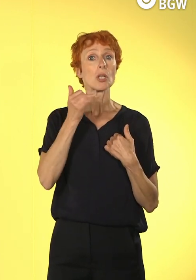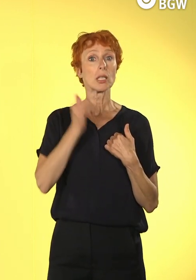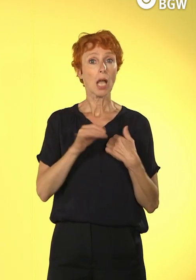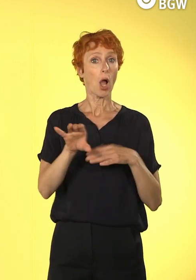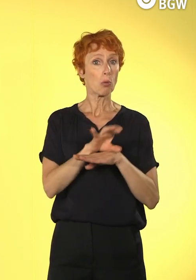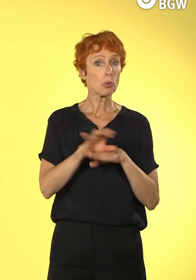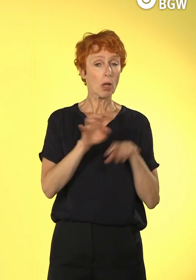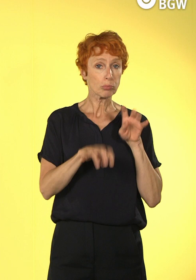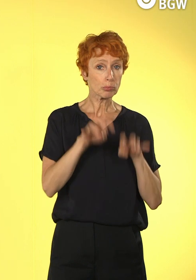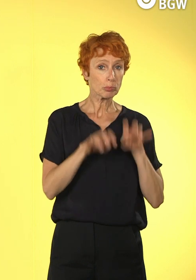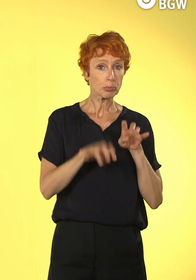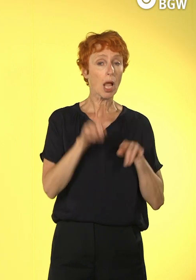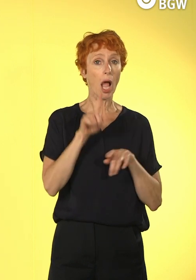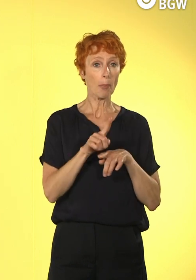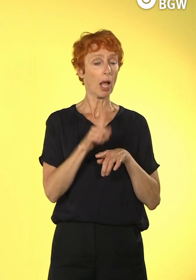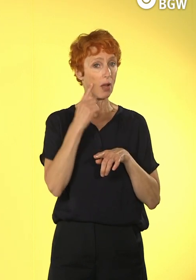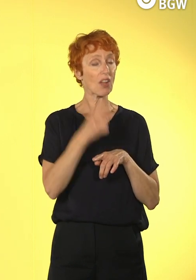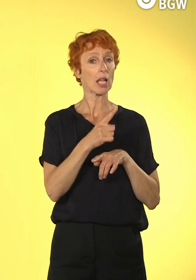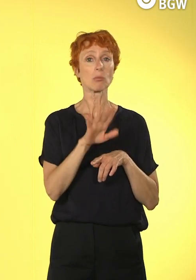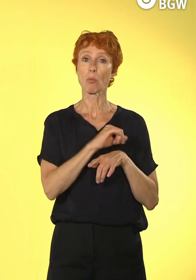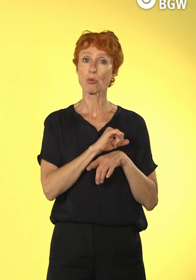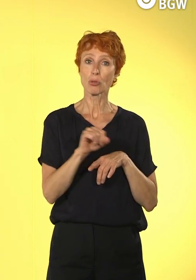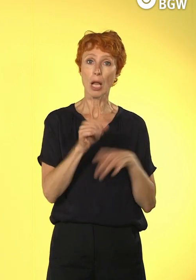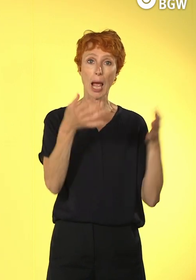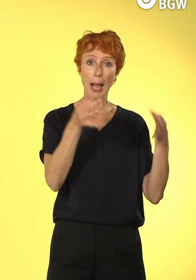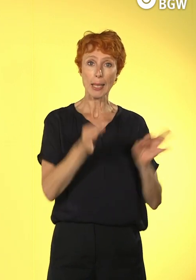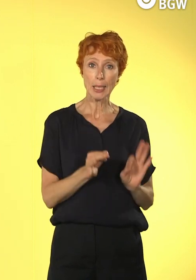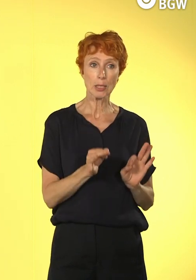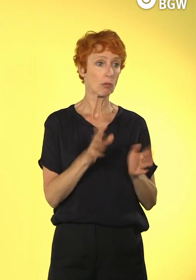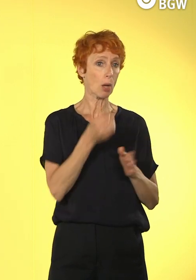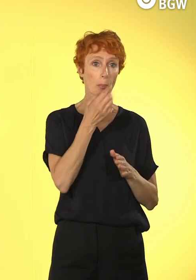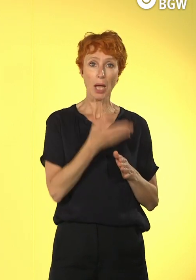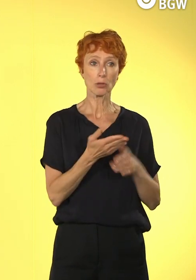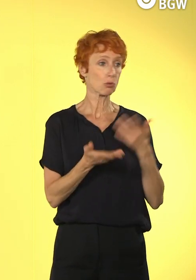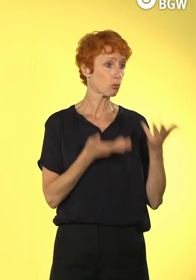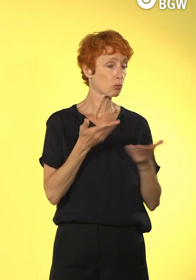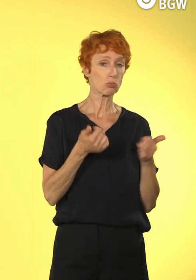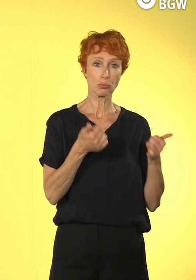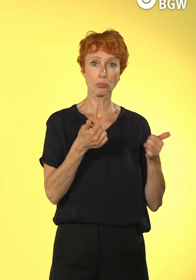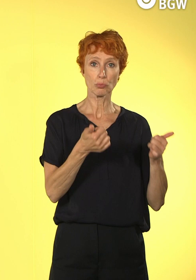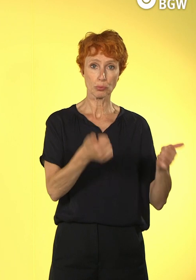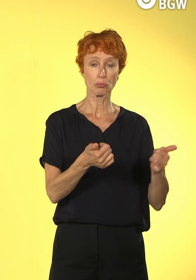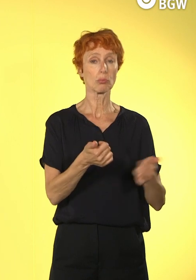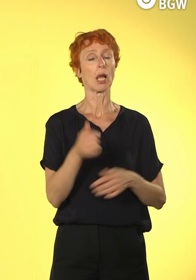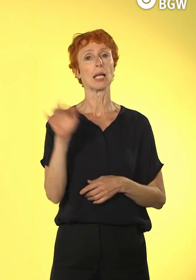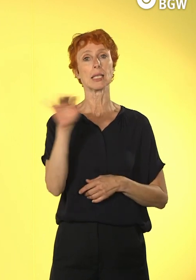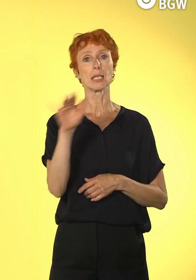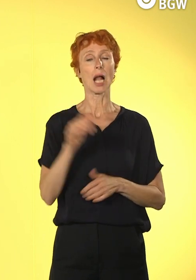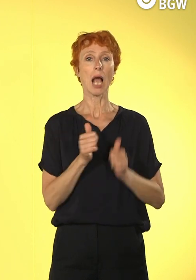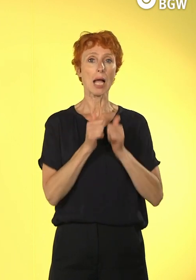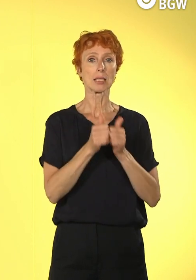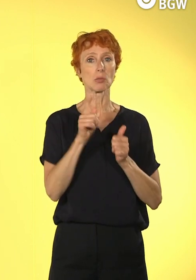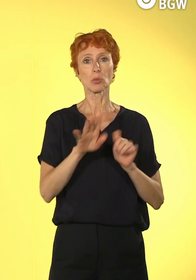arbeiten. Ich verstehe, damit geht etwas schneller oder mir ist klar, dass ich digitale Assistenz anbieten sollte.